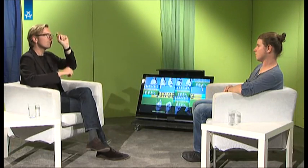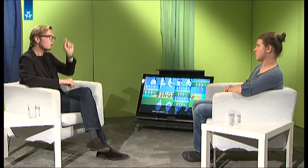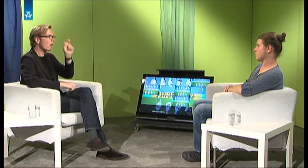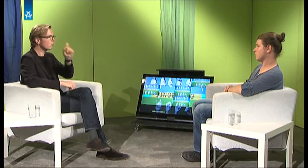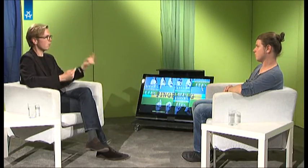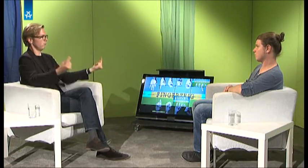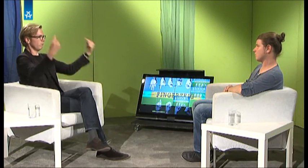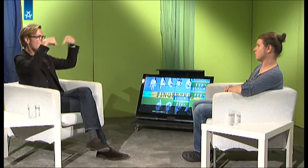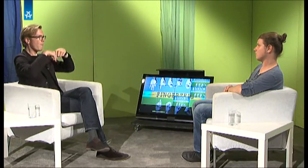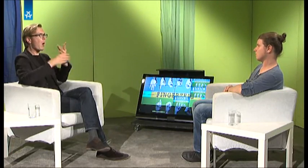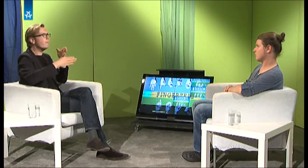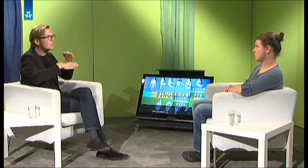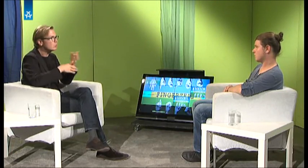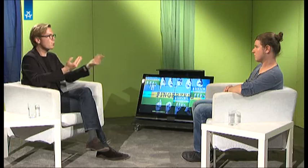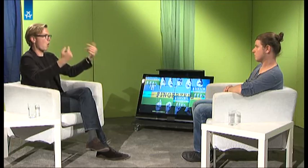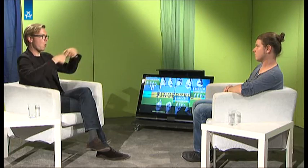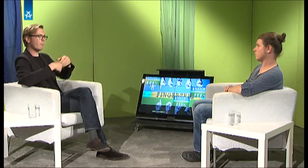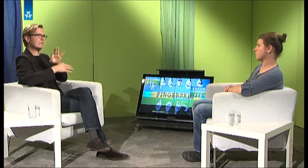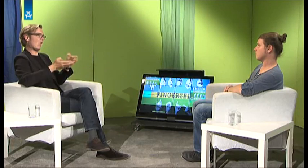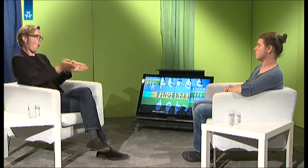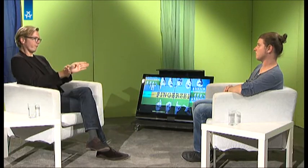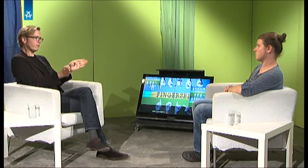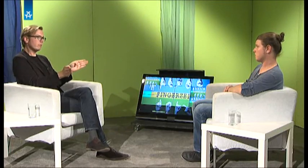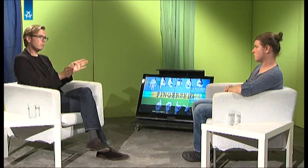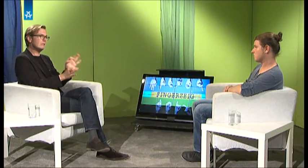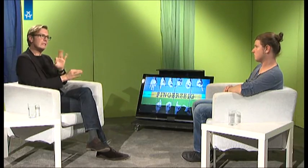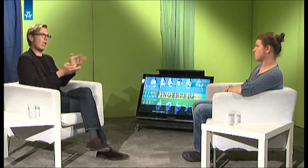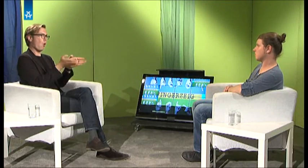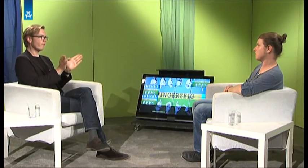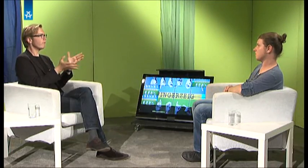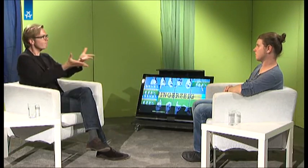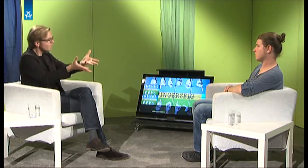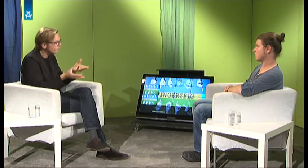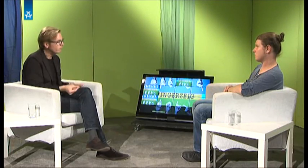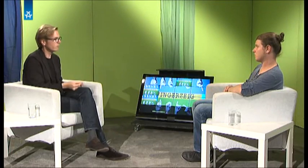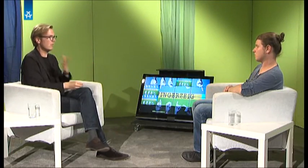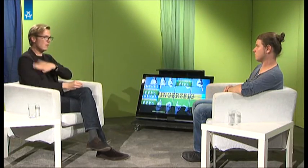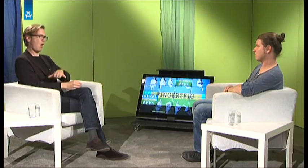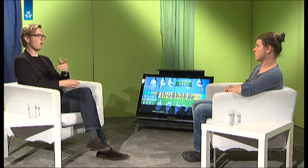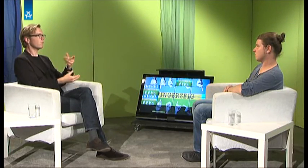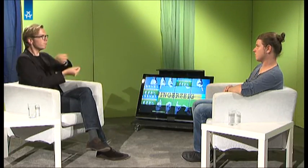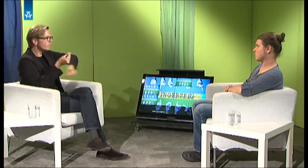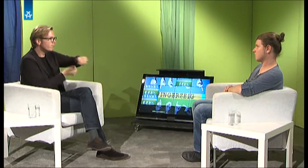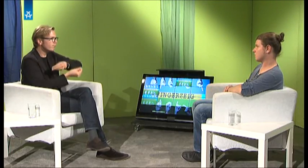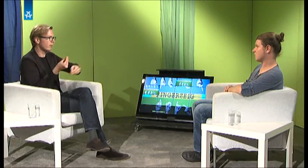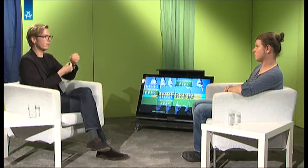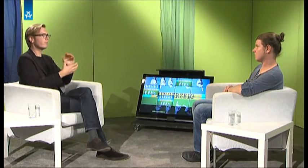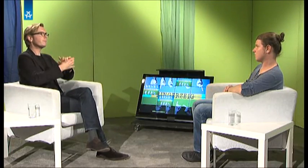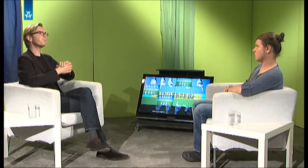wie viel Zeit sie sich genommen haben für die Studierenden. Das fand ich wunderbar. Sie waren immer offen, waren immer für ein Gespräch bereit. Das war gut. Auch wenn es um